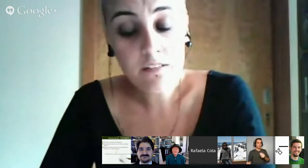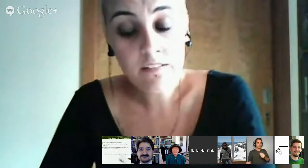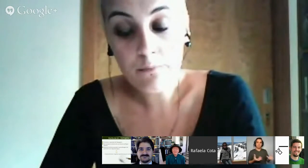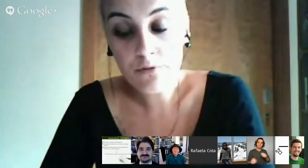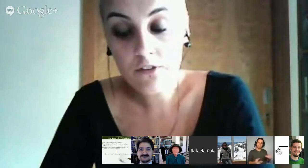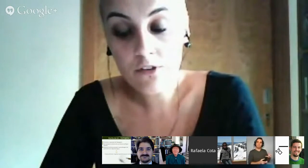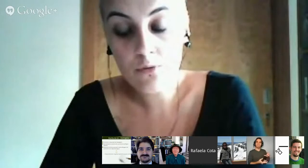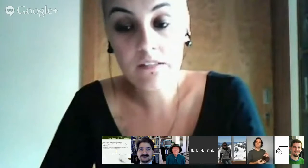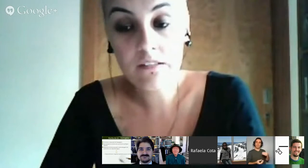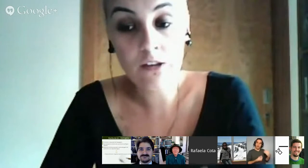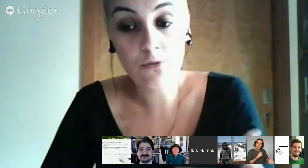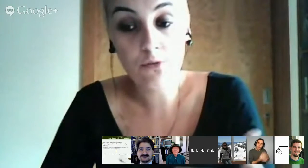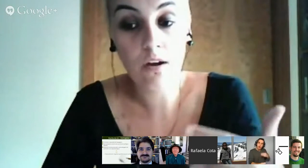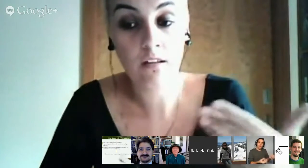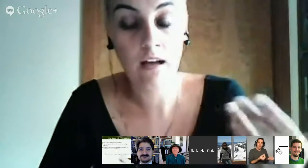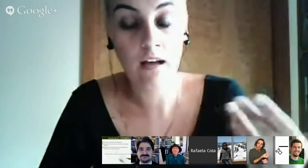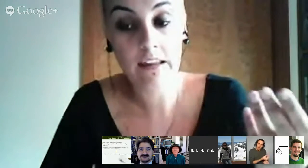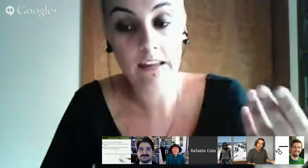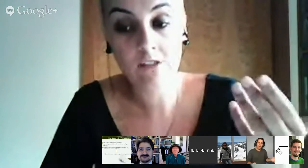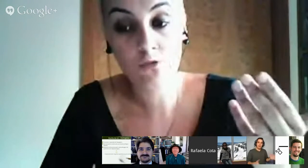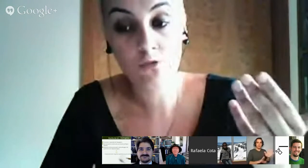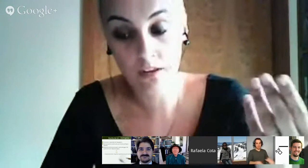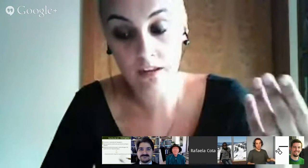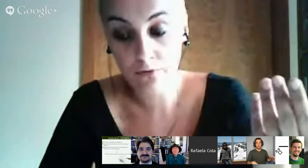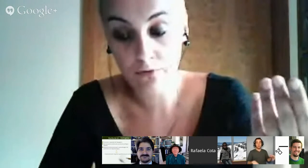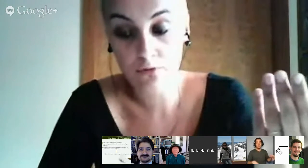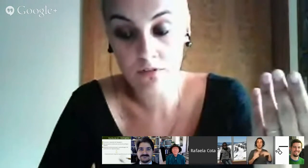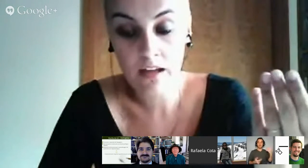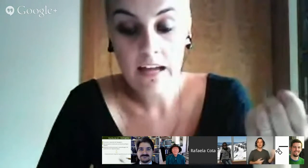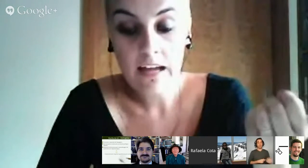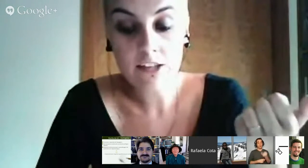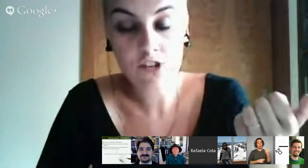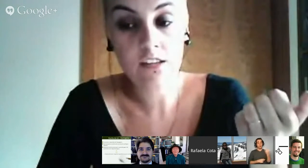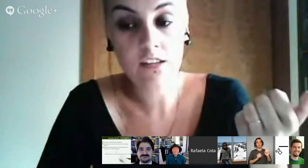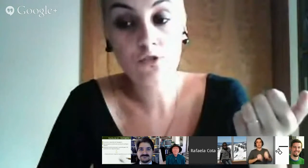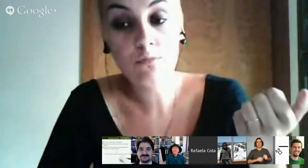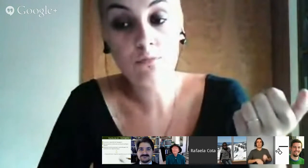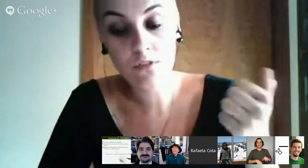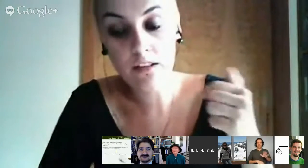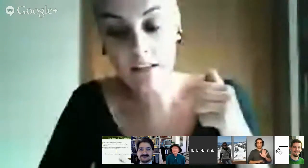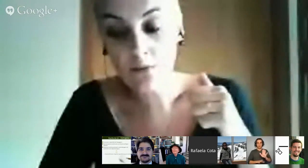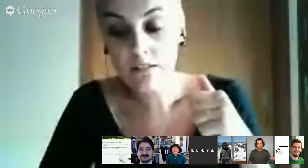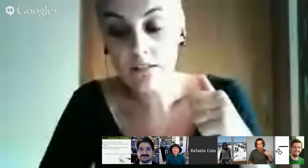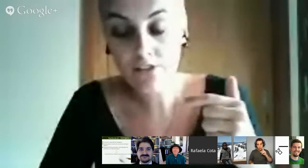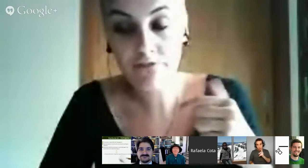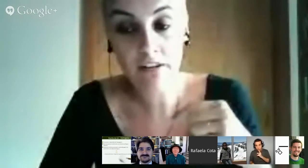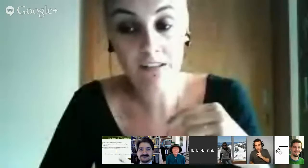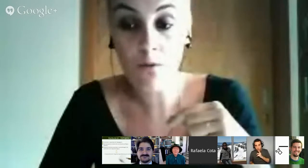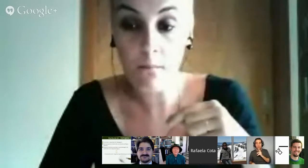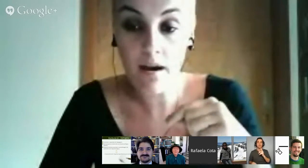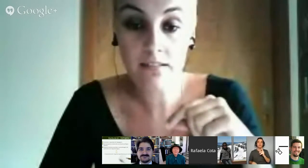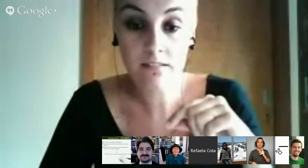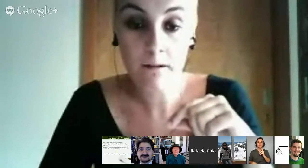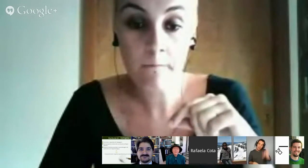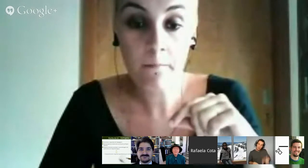por isso é importante que o ensino à criança surda, à pessoa surda, da escrita de uma segunda língua seja feita com base